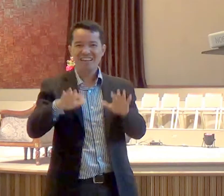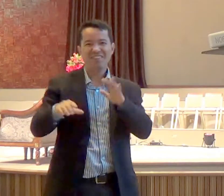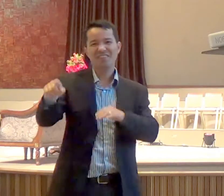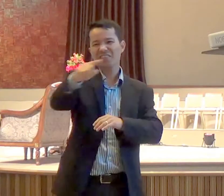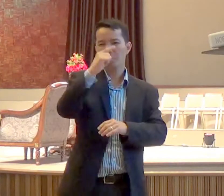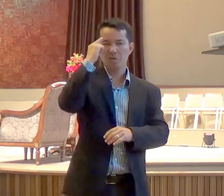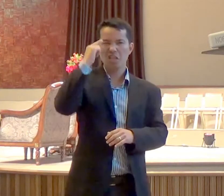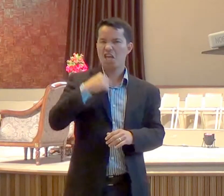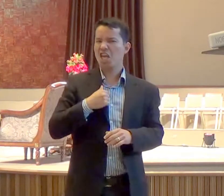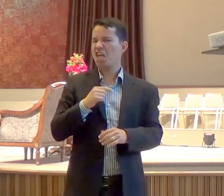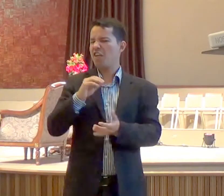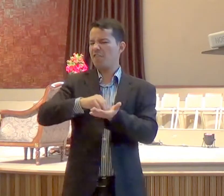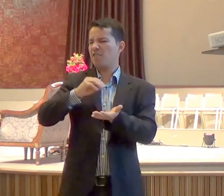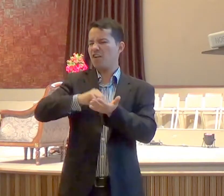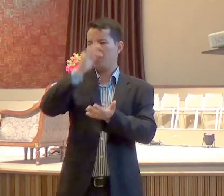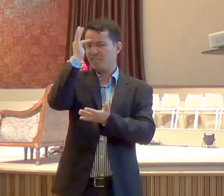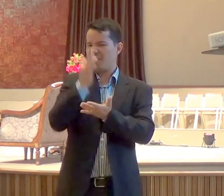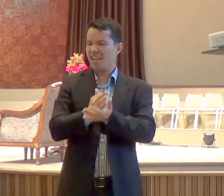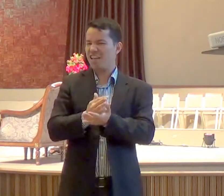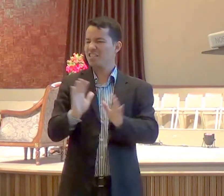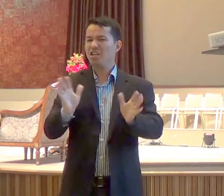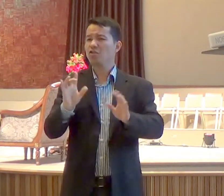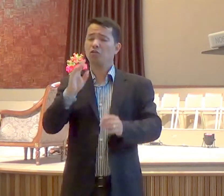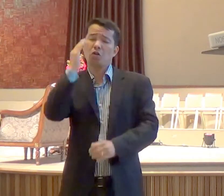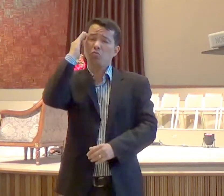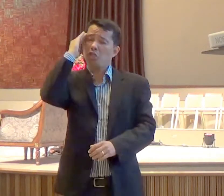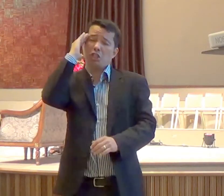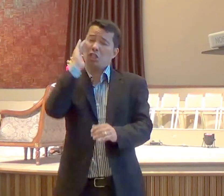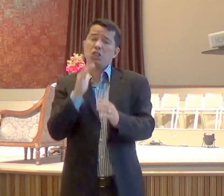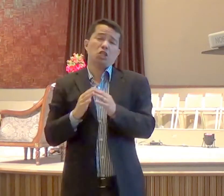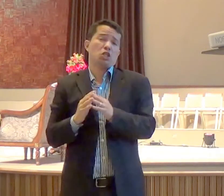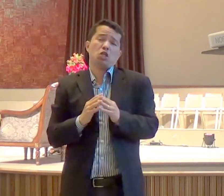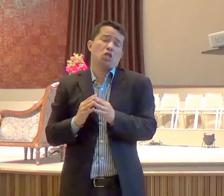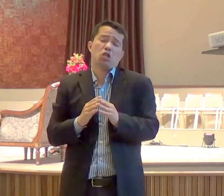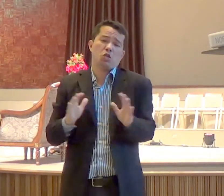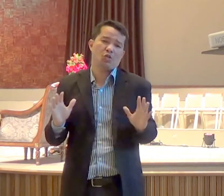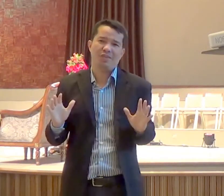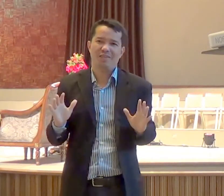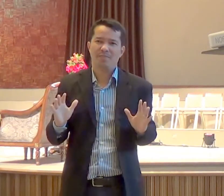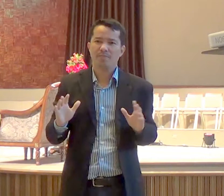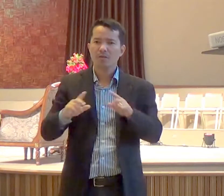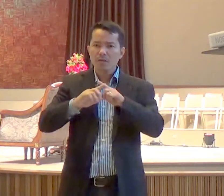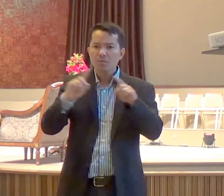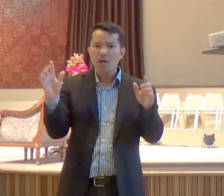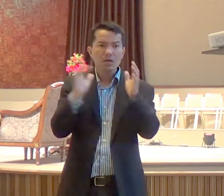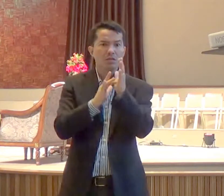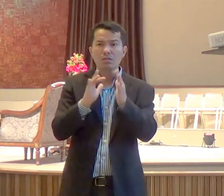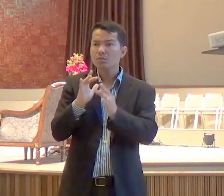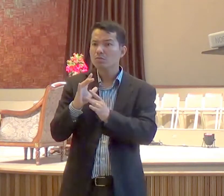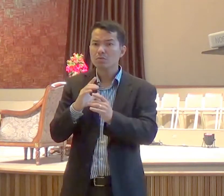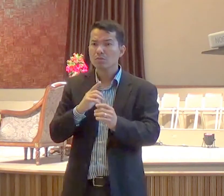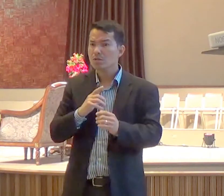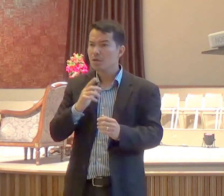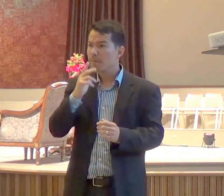entendiam, queridos, se fosse uma repreensão por causa disso, não seria justa a repreensão, concorda?